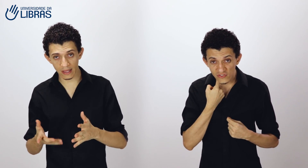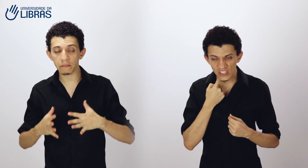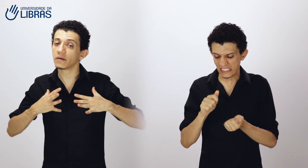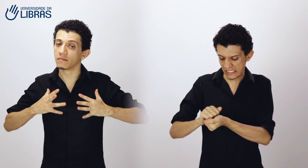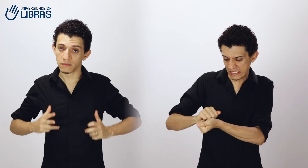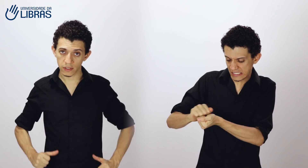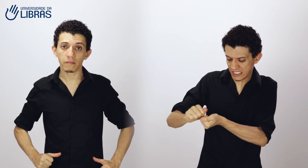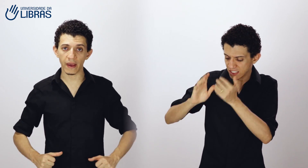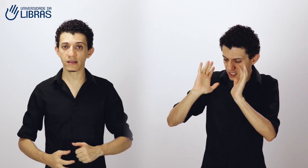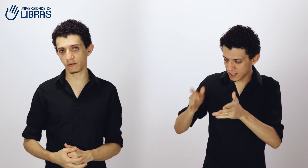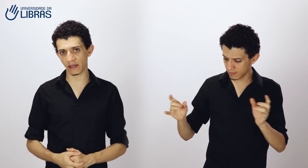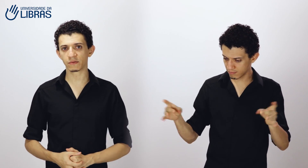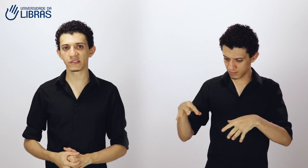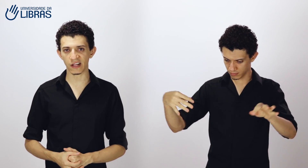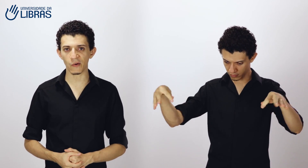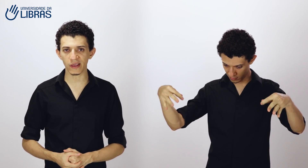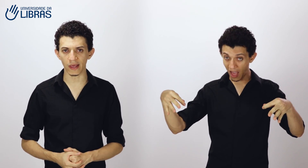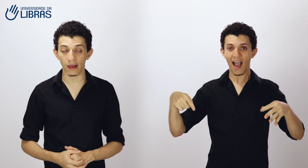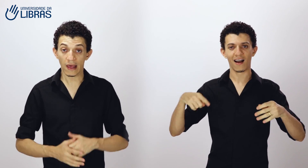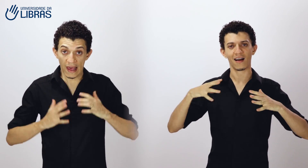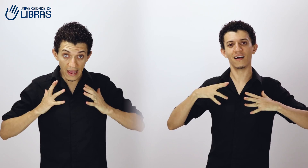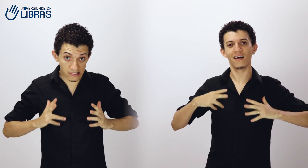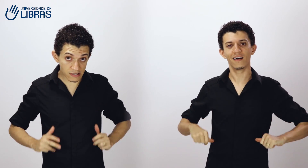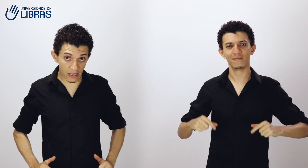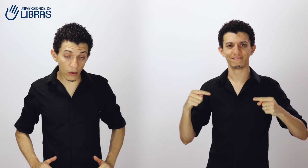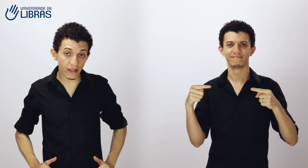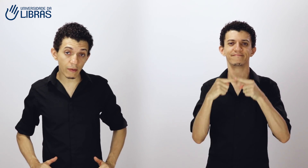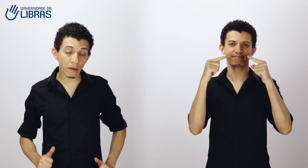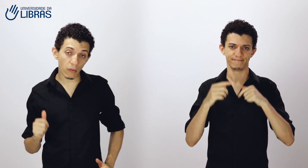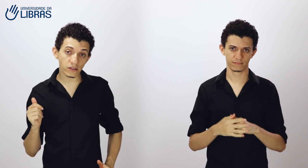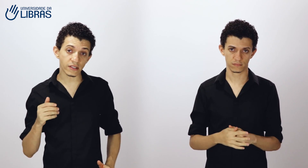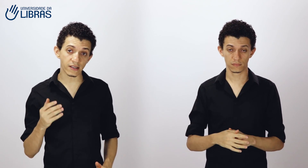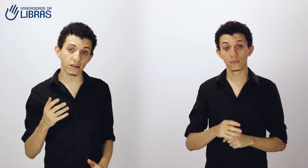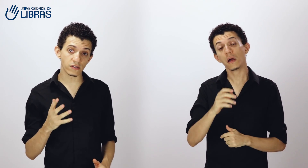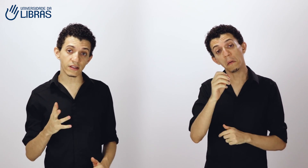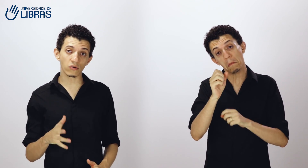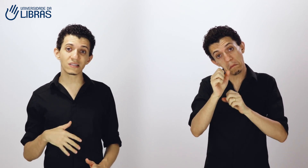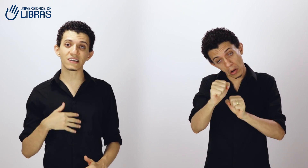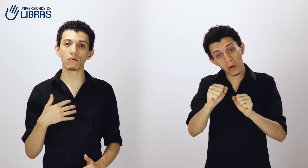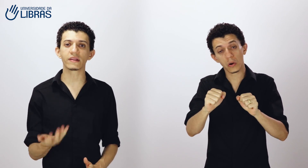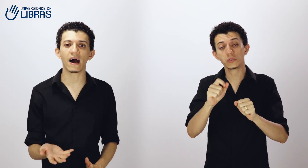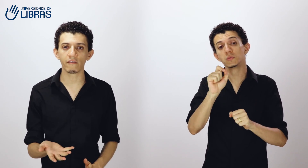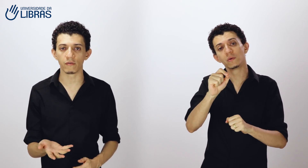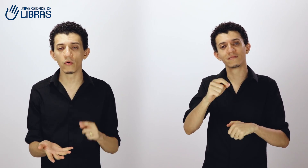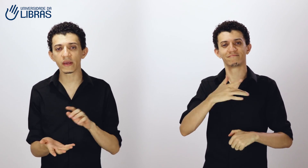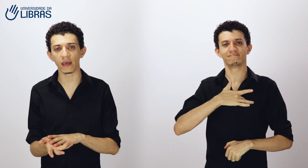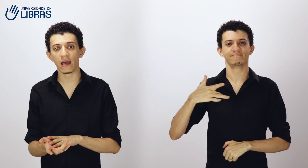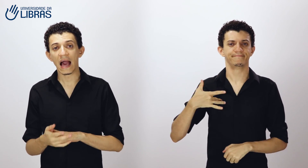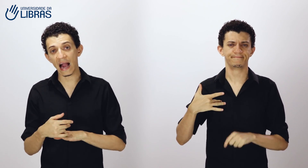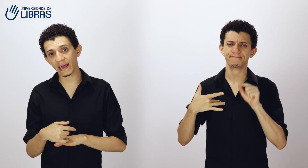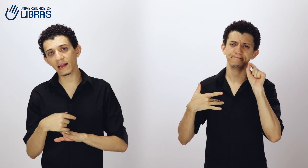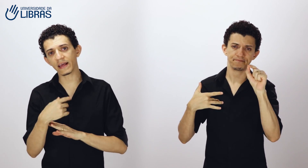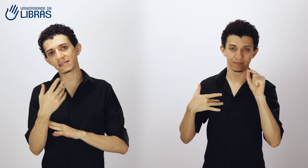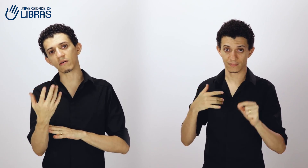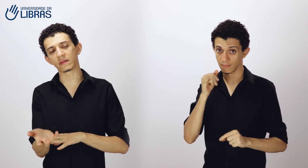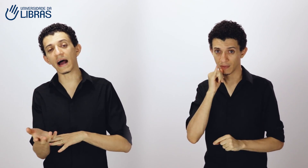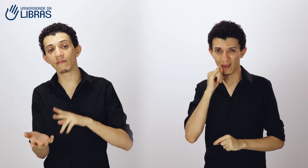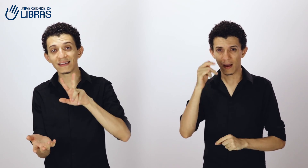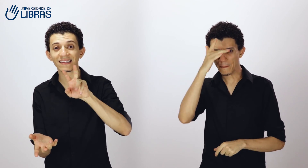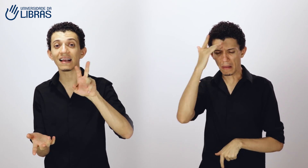limpa, também é esse mesmo sinal aqui. Esse sinal aqui também pode trazer o sinal de saudável. Por quê? Aquele que é saudável, ele está